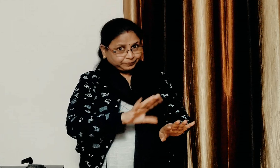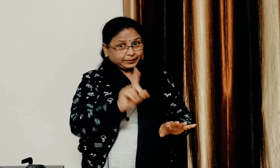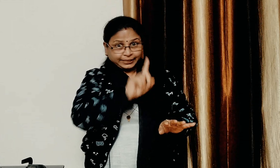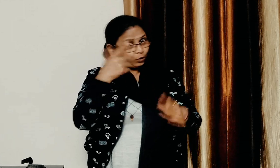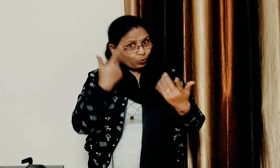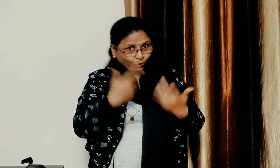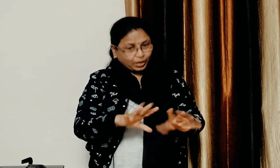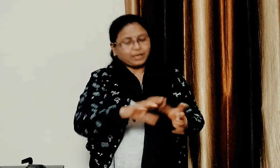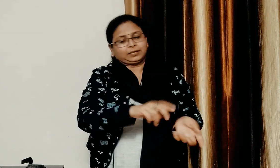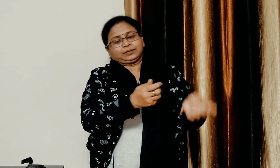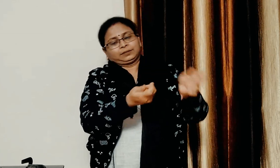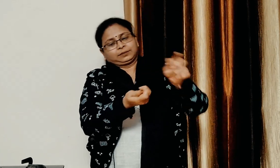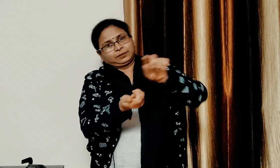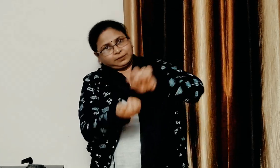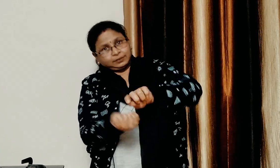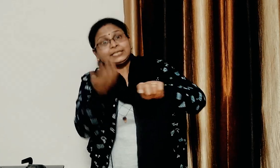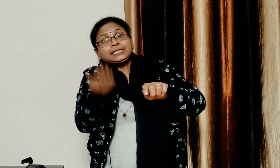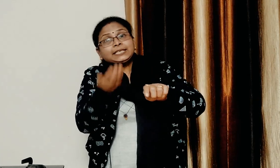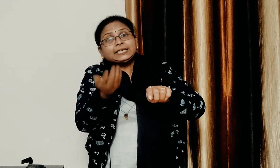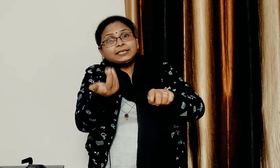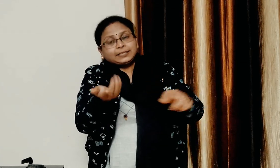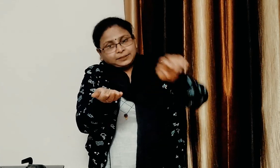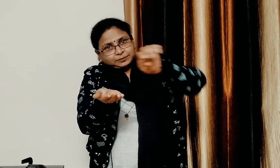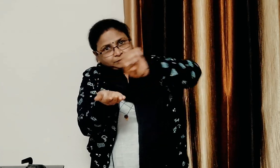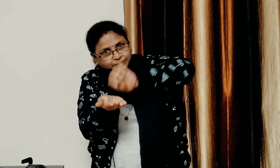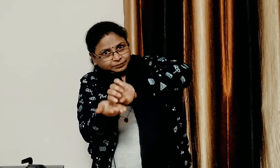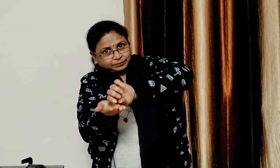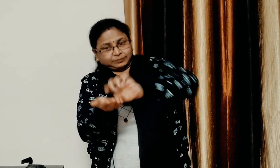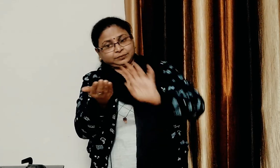घंटे के लिए ऐसी छोड़ देंगे ताकि साबूदाना अच्छे से फूल जाएं